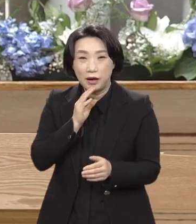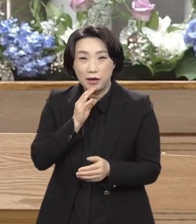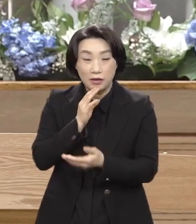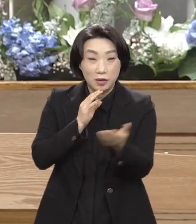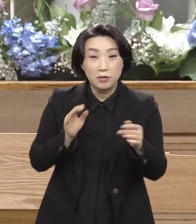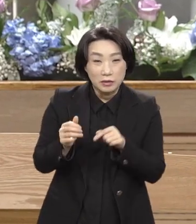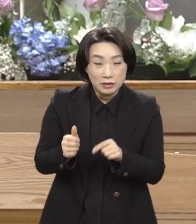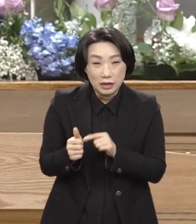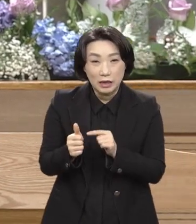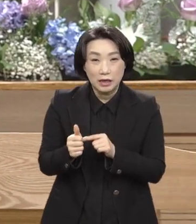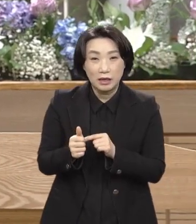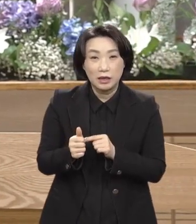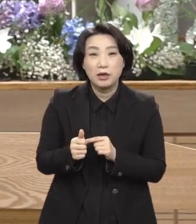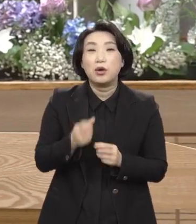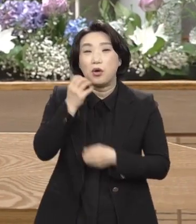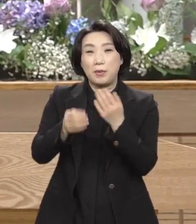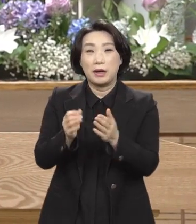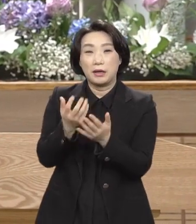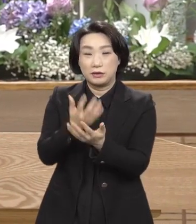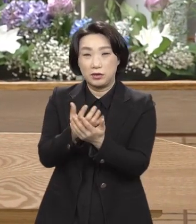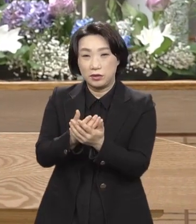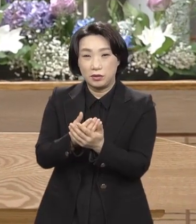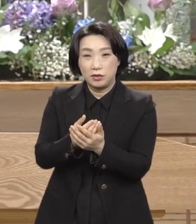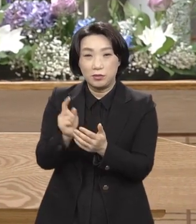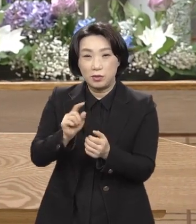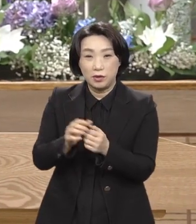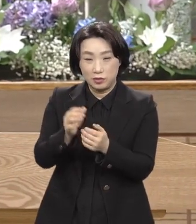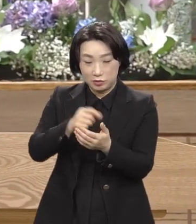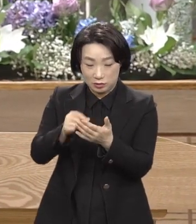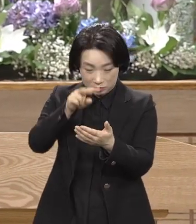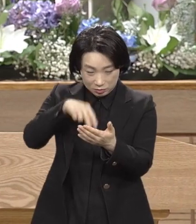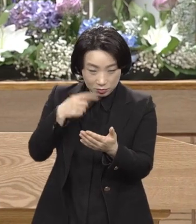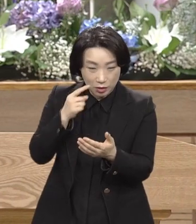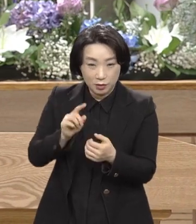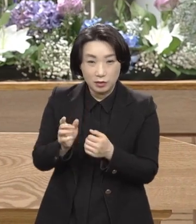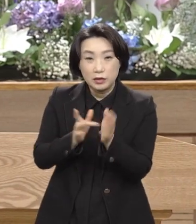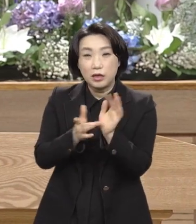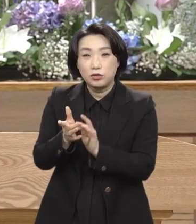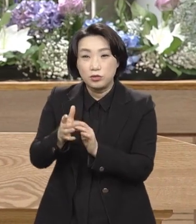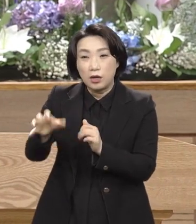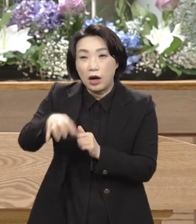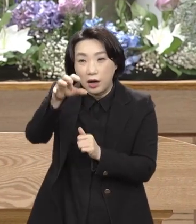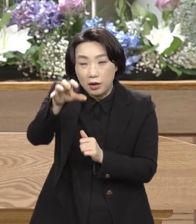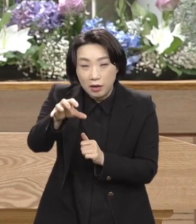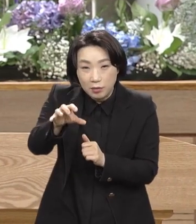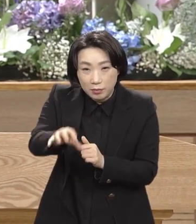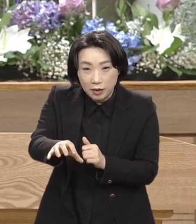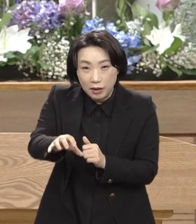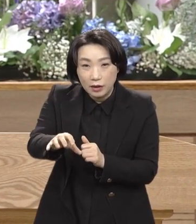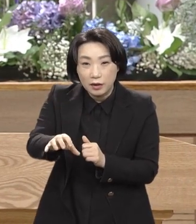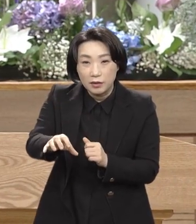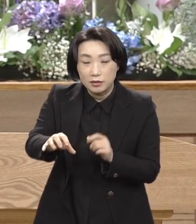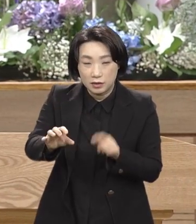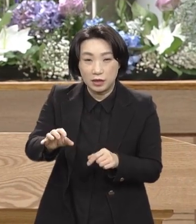예수님 앞에 섰을 때 두려움이 확 그를